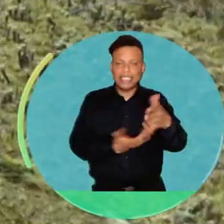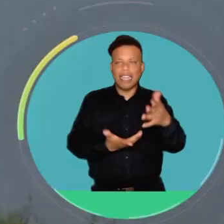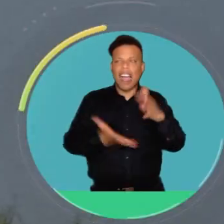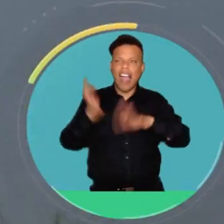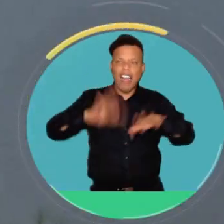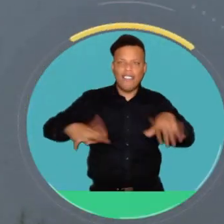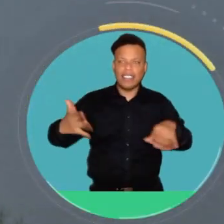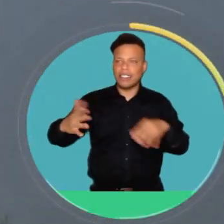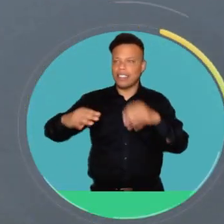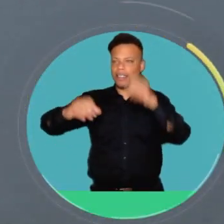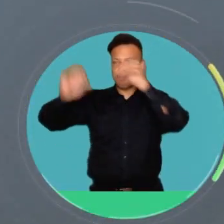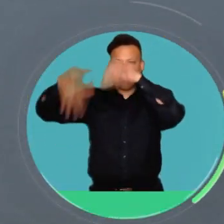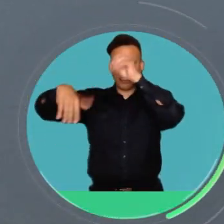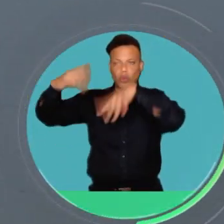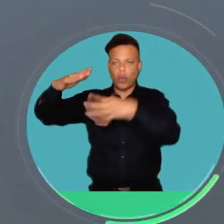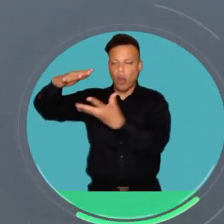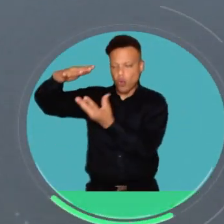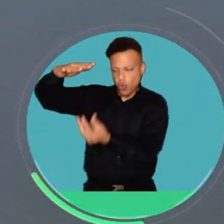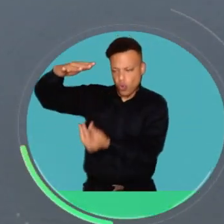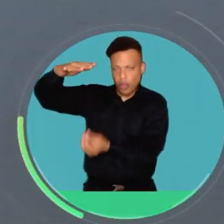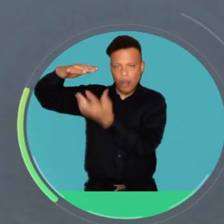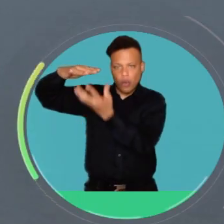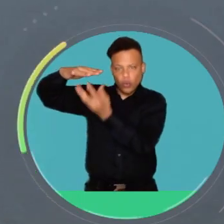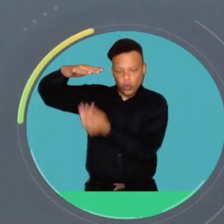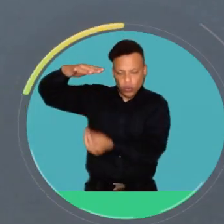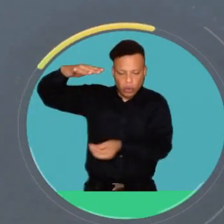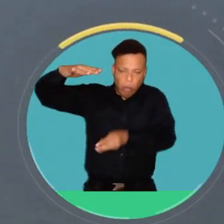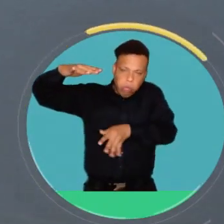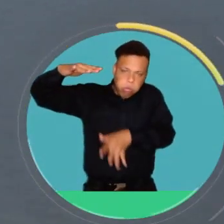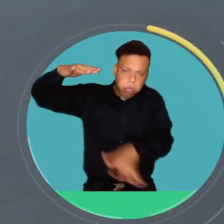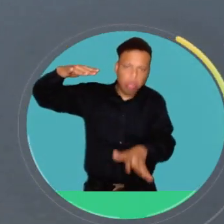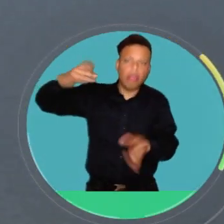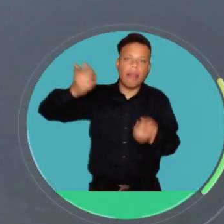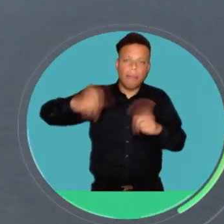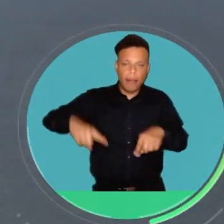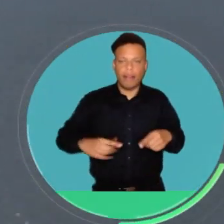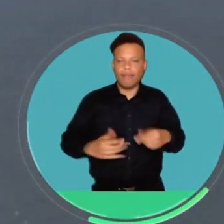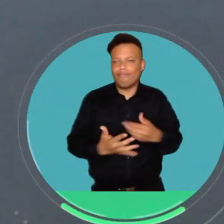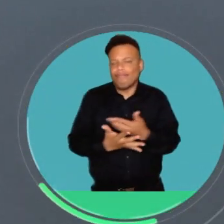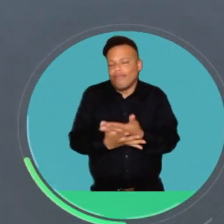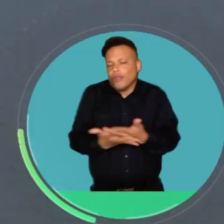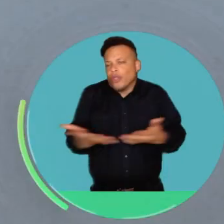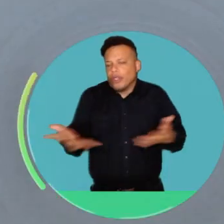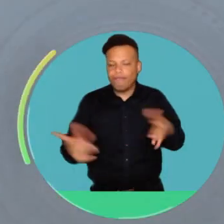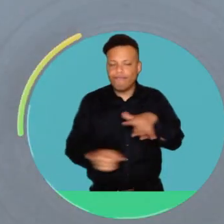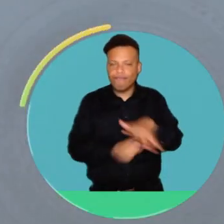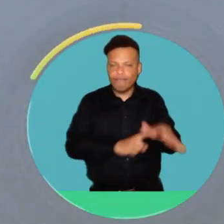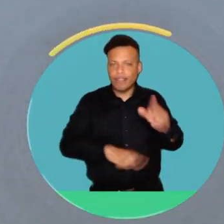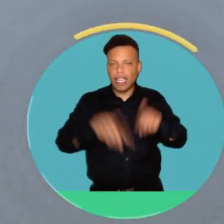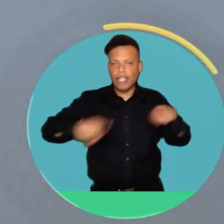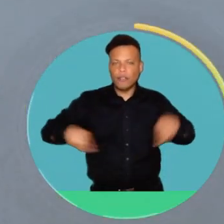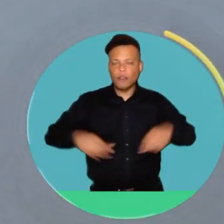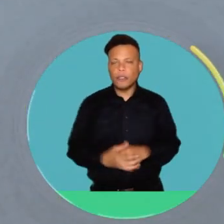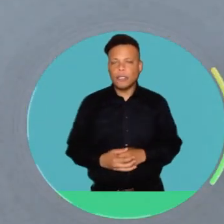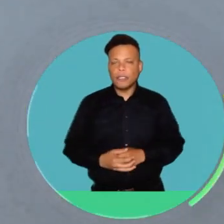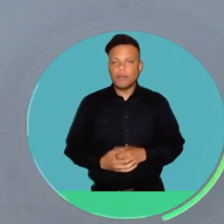procesos de contaminación, de a veces que han habido filtraciones de plantas de tratamiento de aguas, de botaderos, que